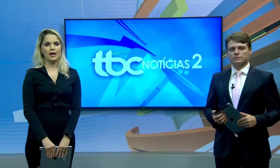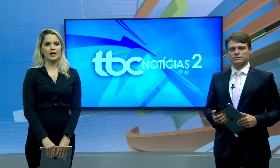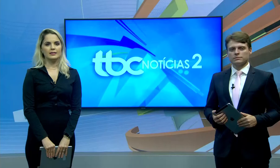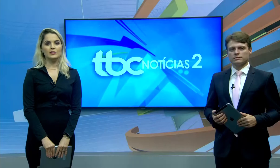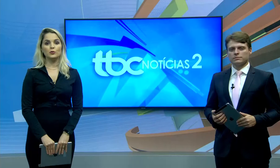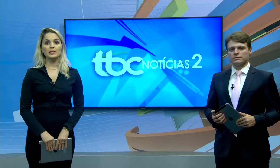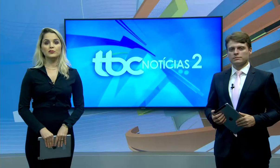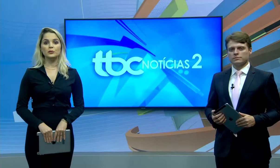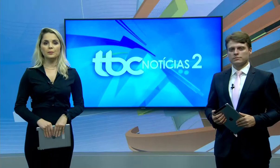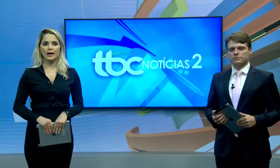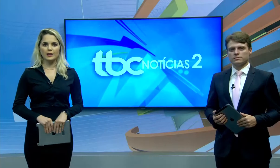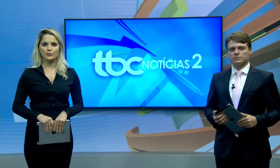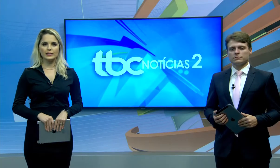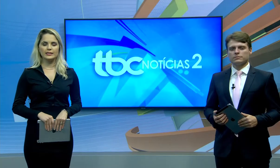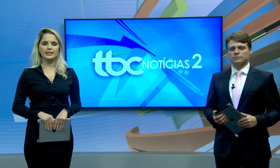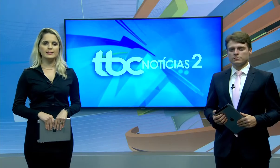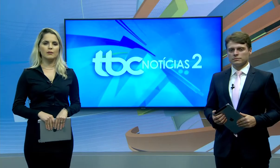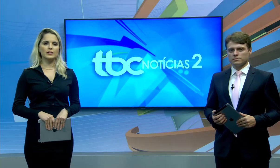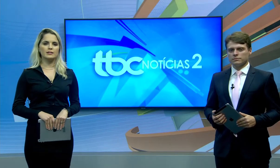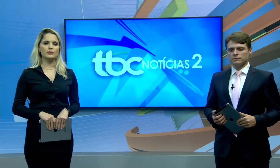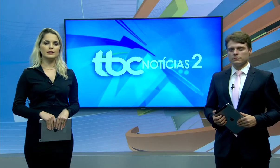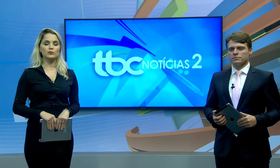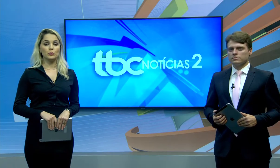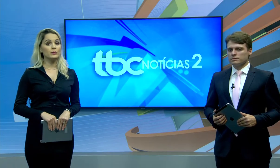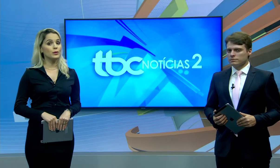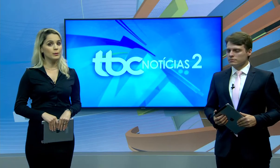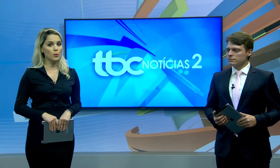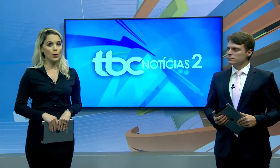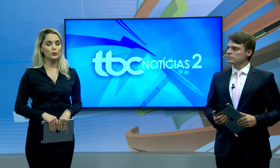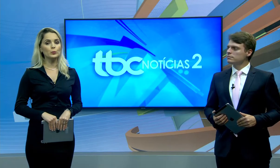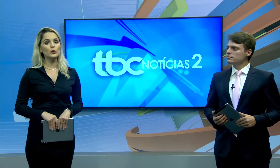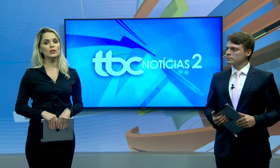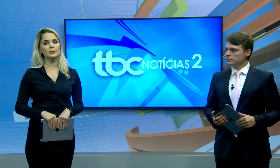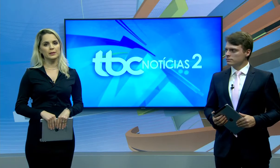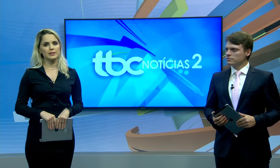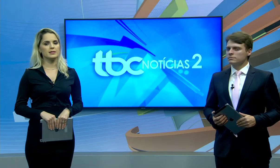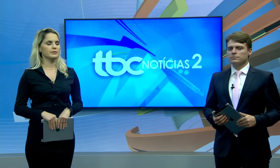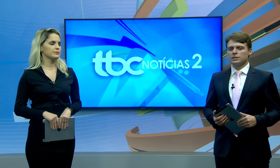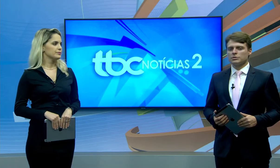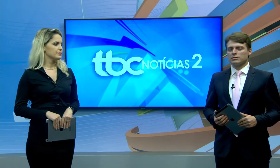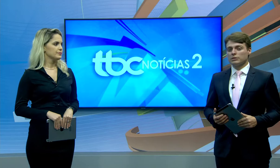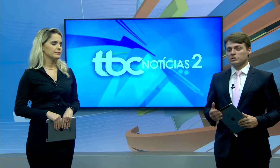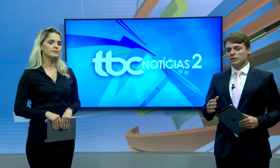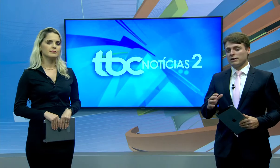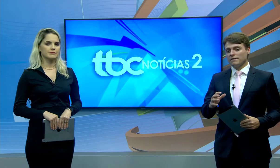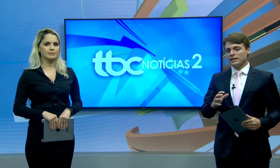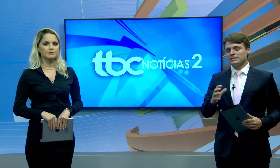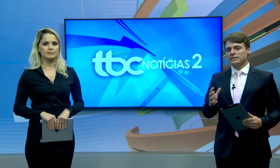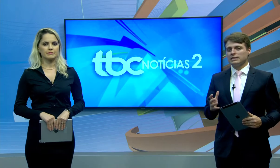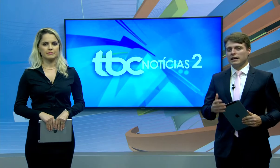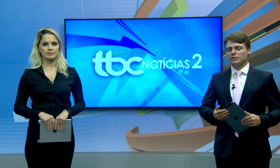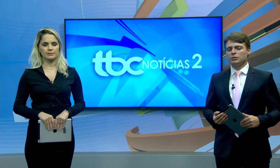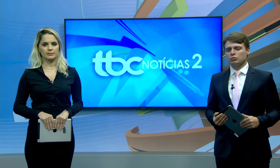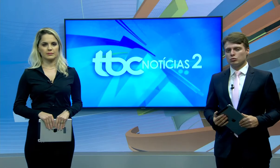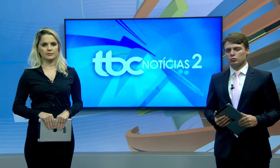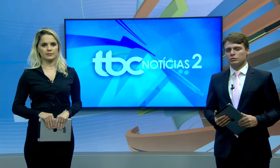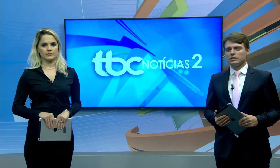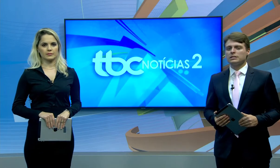Desde o mês de março, o DETRAN está oferecendo atendimento remoto por libras. E sua tradução vai facilitar a vida dos surdos que antes